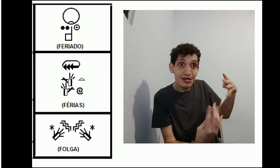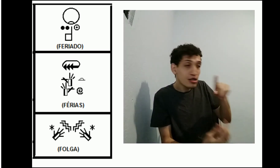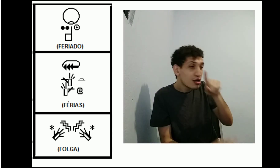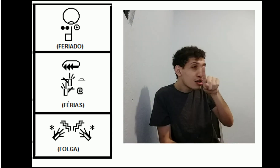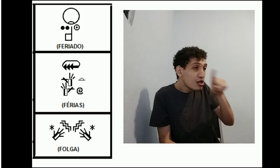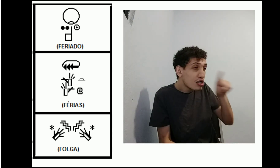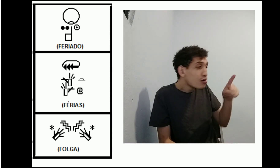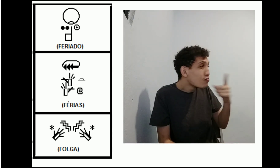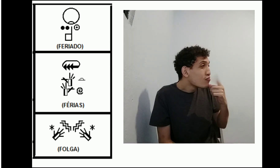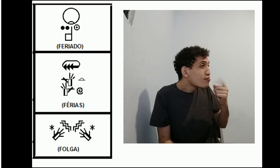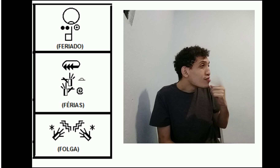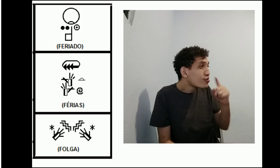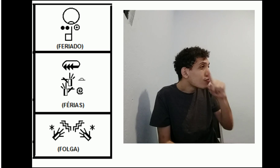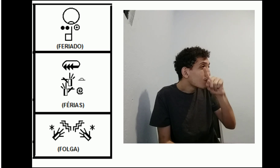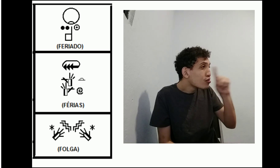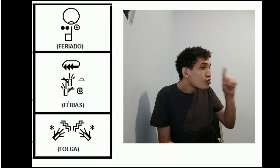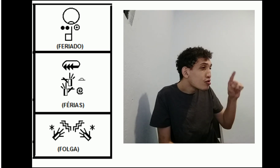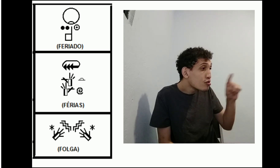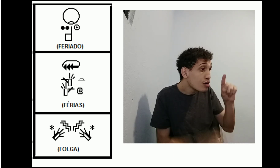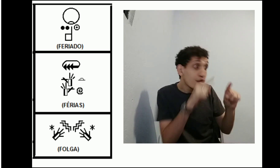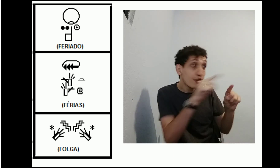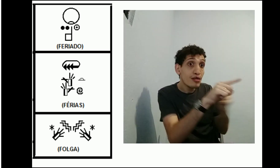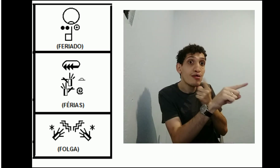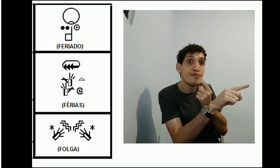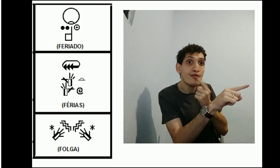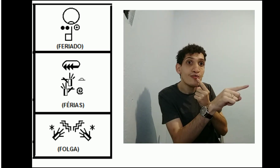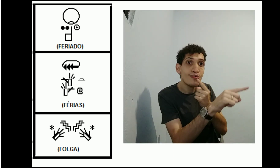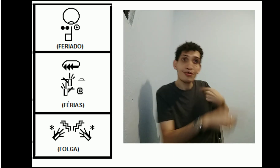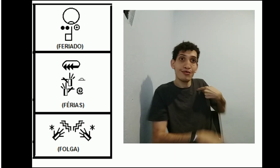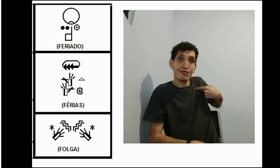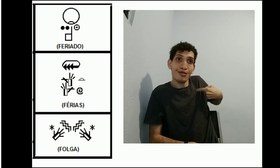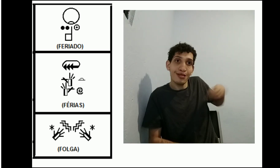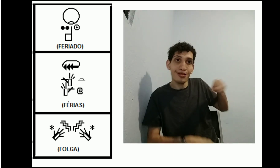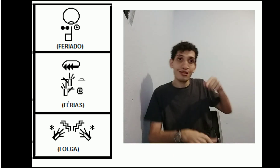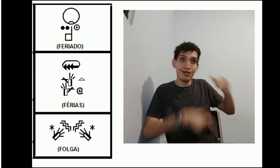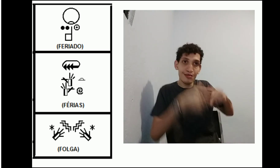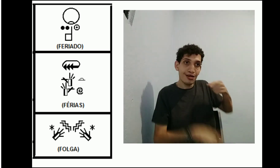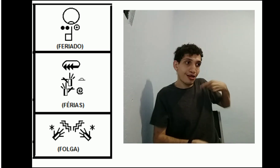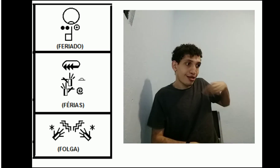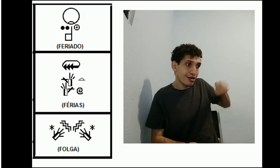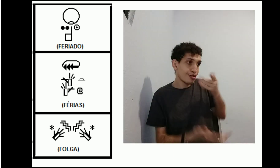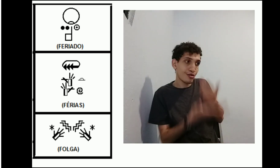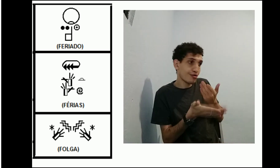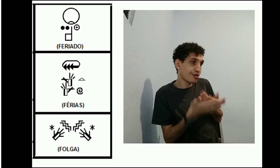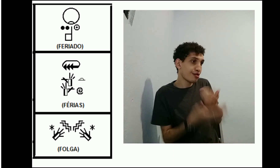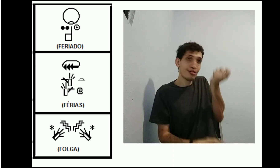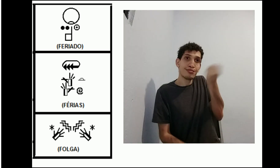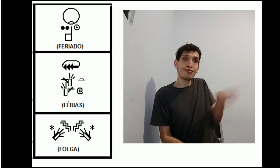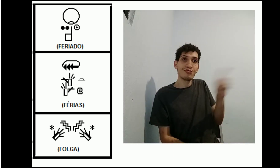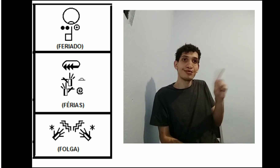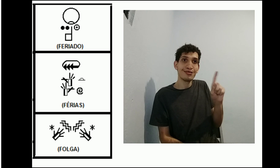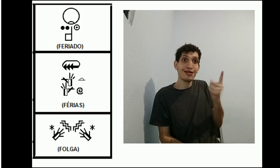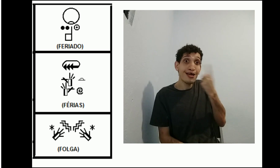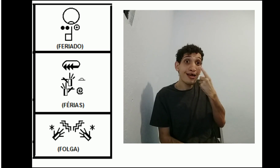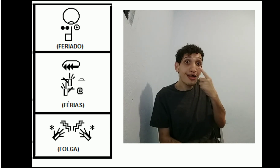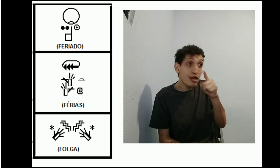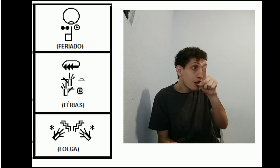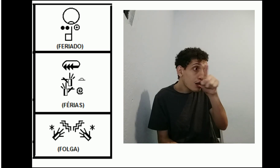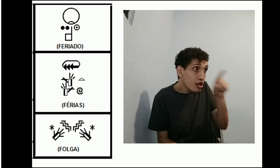lá no calendário, se você observar, tá em vermelho, é o periado. Então, olha, nesse dia de vermelho, eu não vou trabalhar, não vou